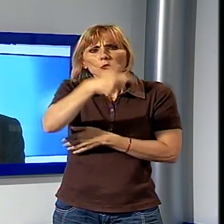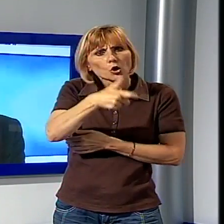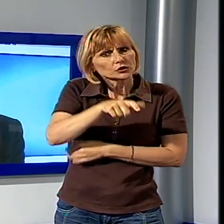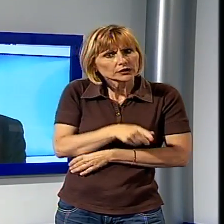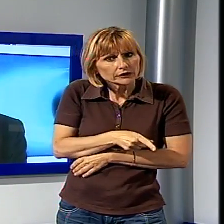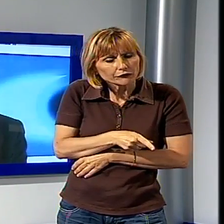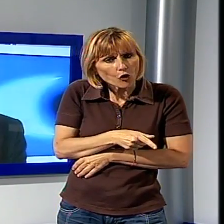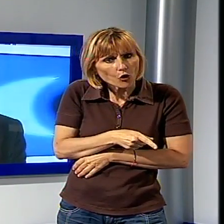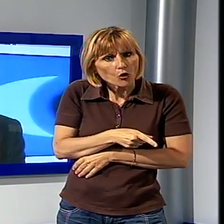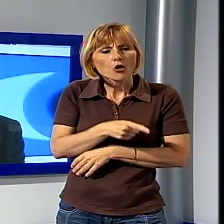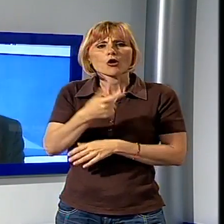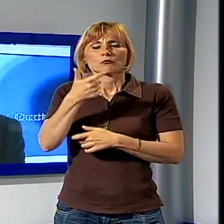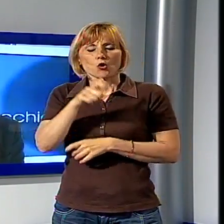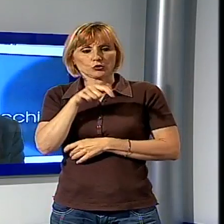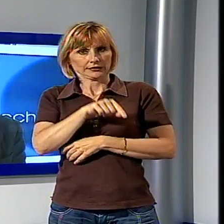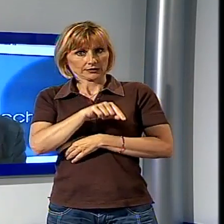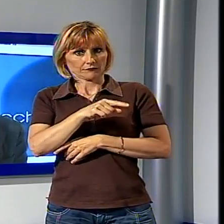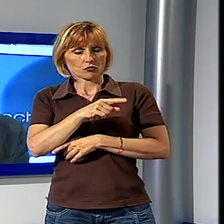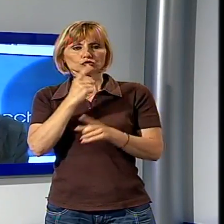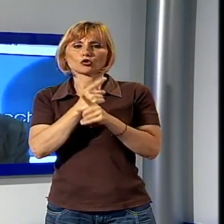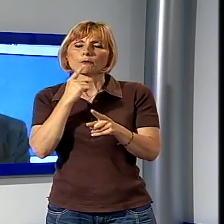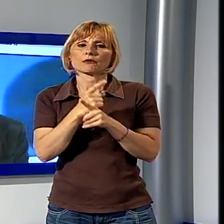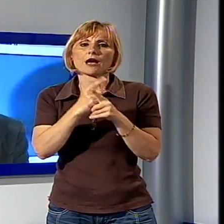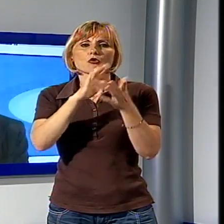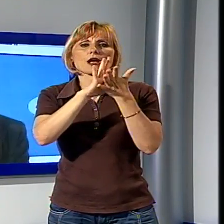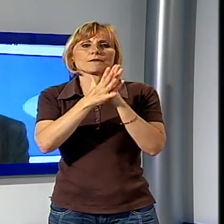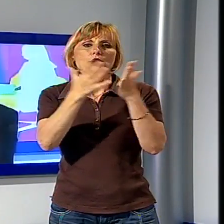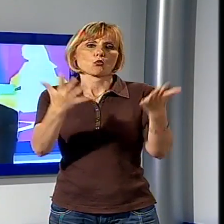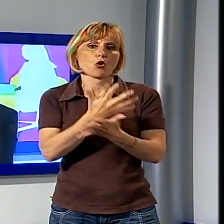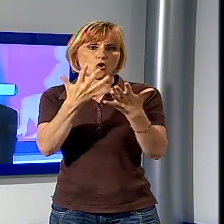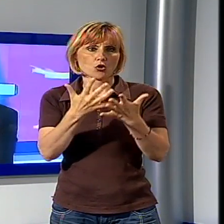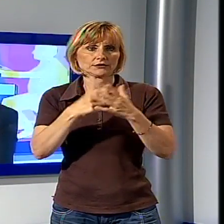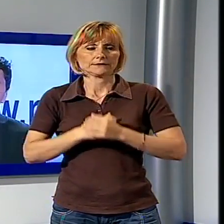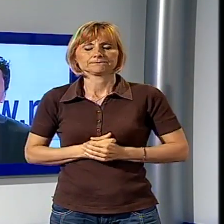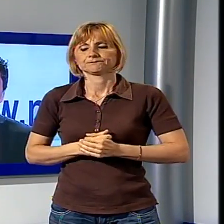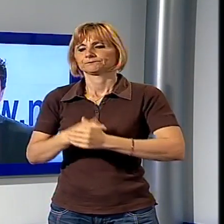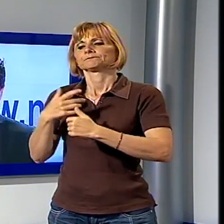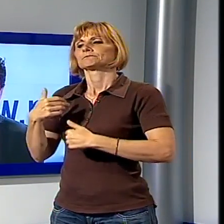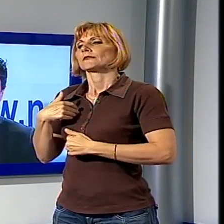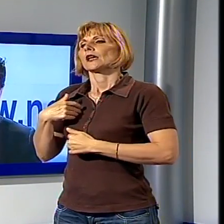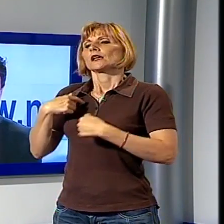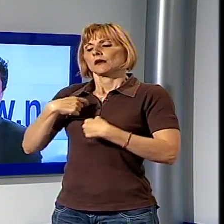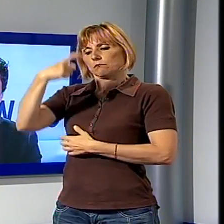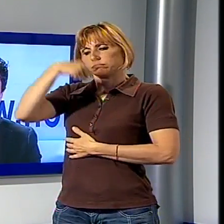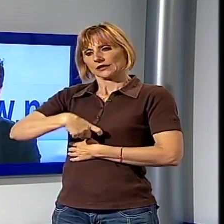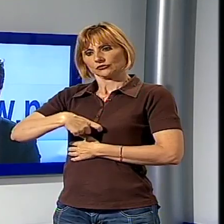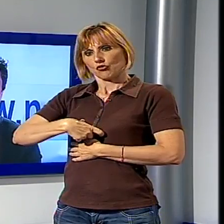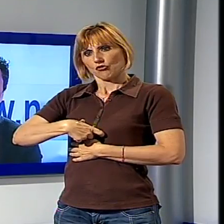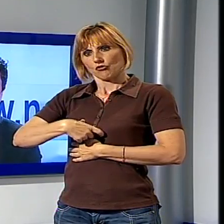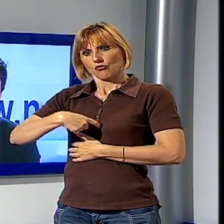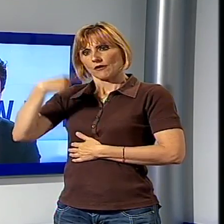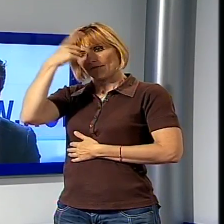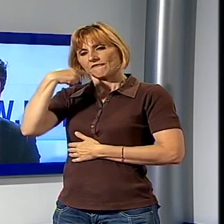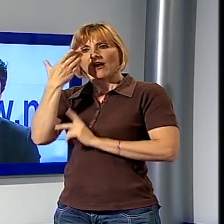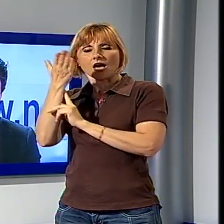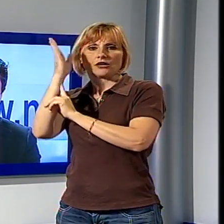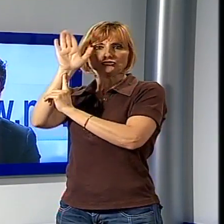tutte queste persone? Stanno da questa parte perché è necessario finalmente cambiare qualcosa a Viareggio Io sono una persona che ci ha messo la faccia ce